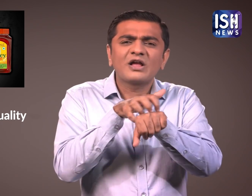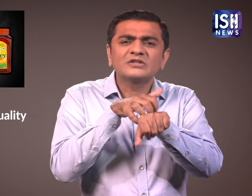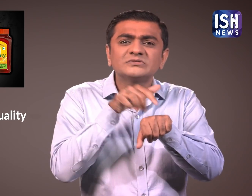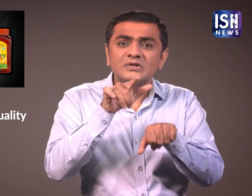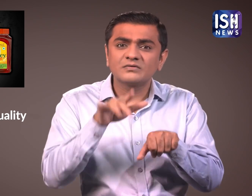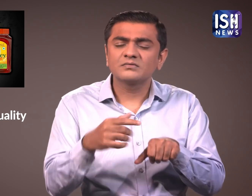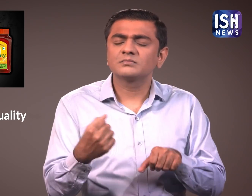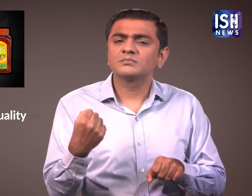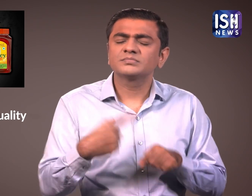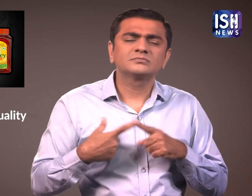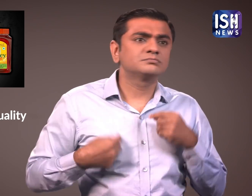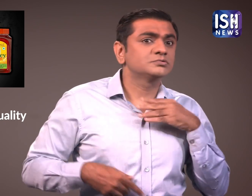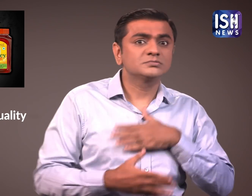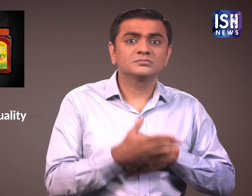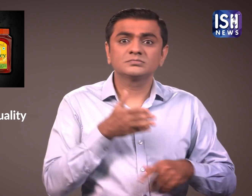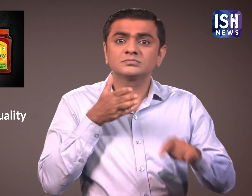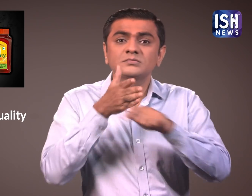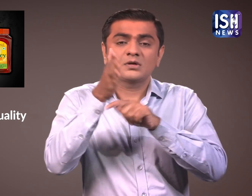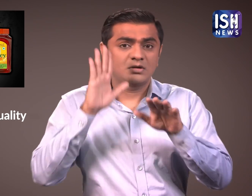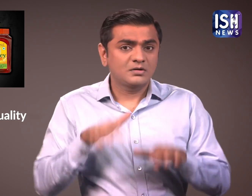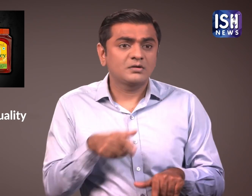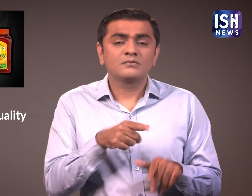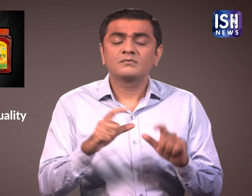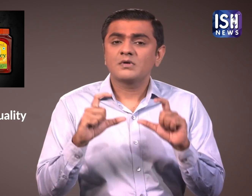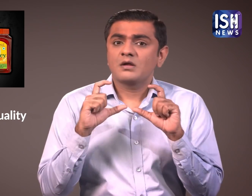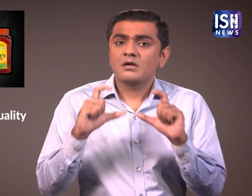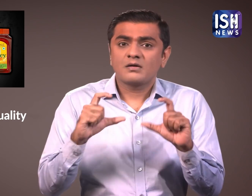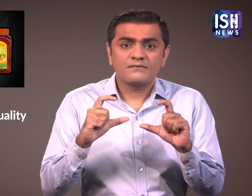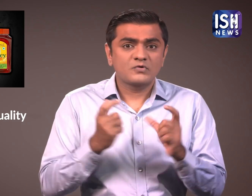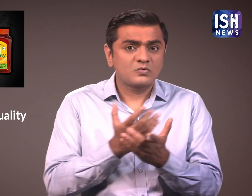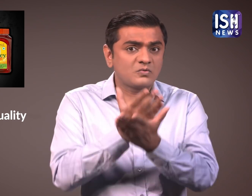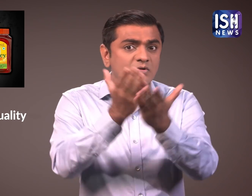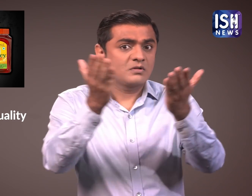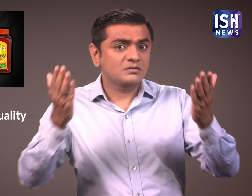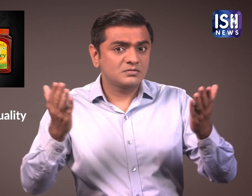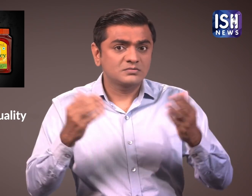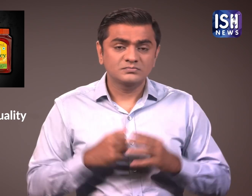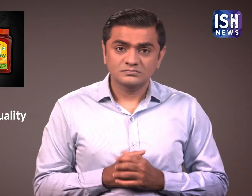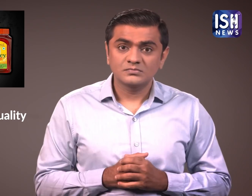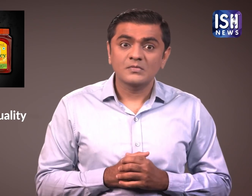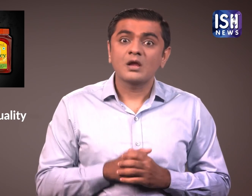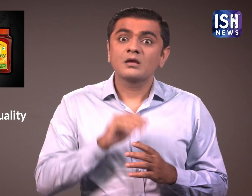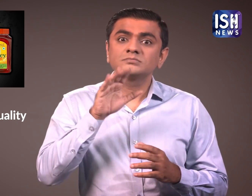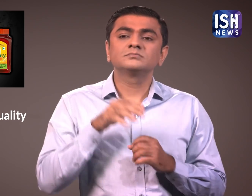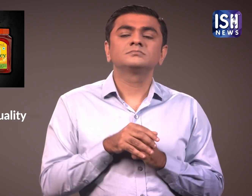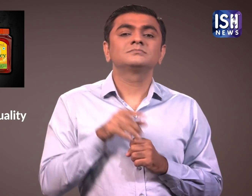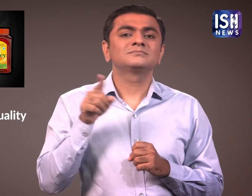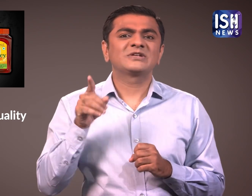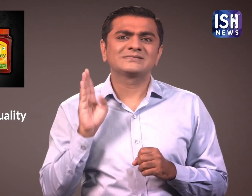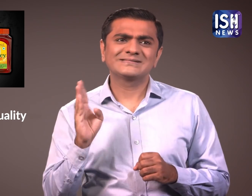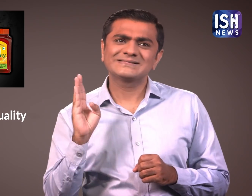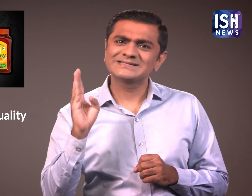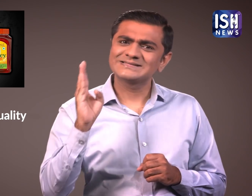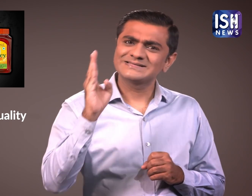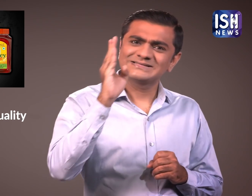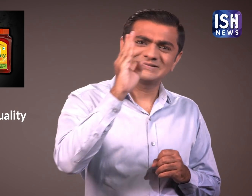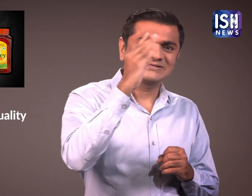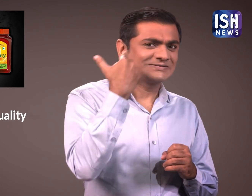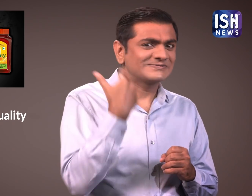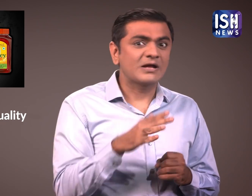दुष्प्रभाव भी हो सकते हैं इसलिए लोगों को सावधान रहने की जरूरत है। FDA